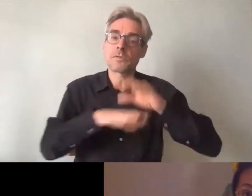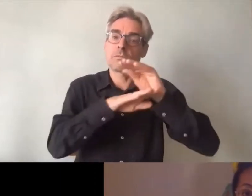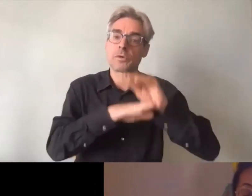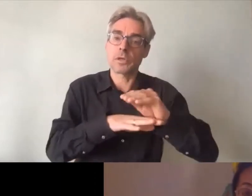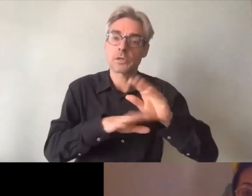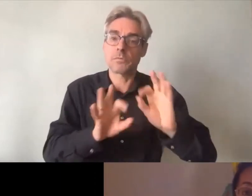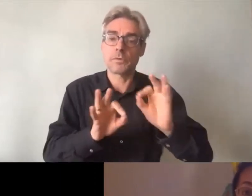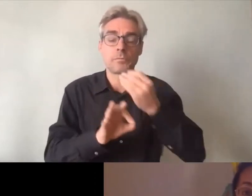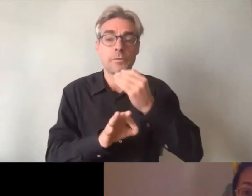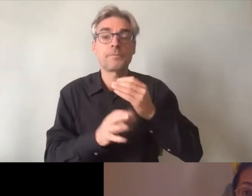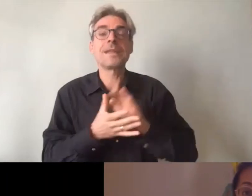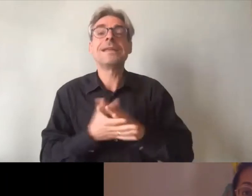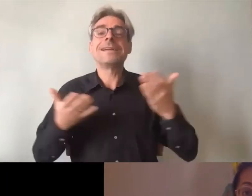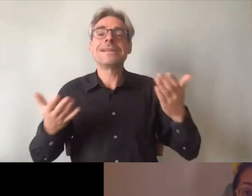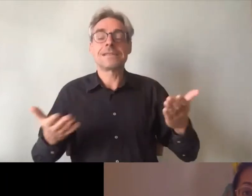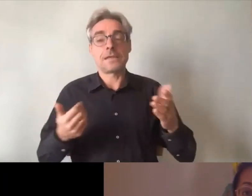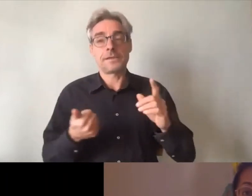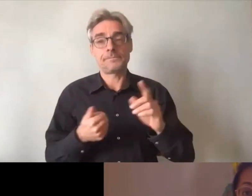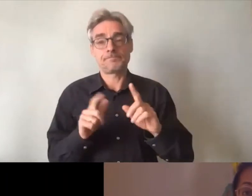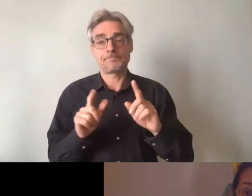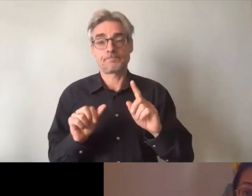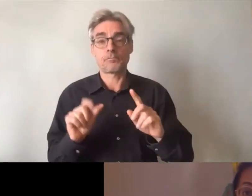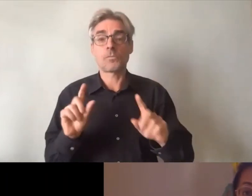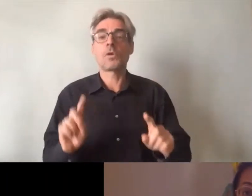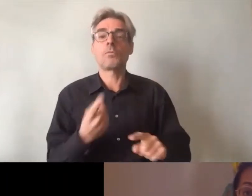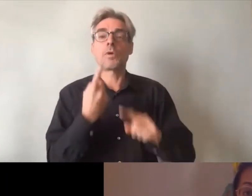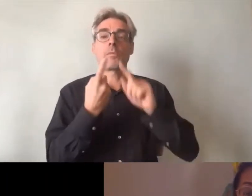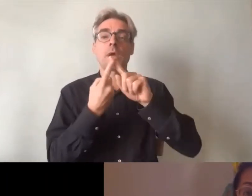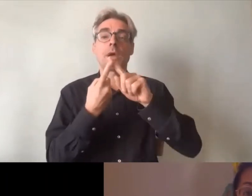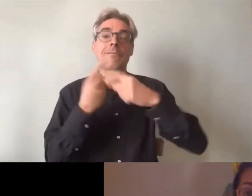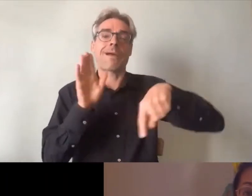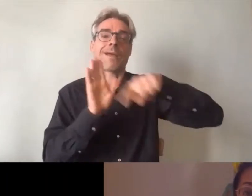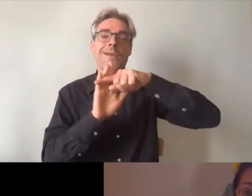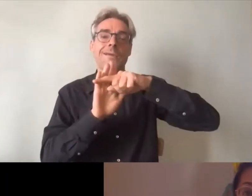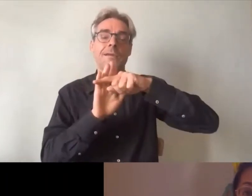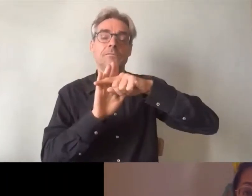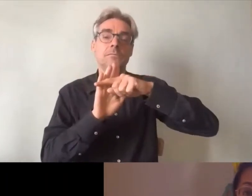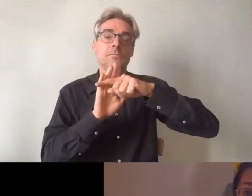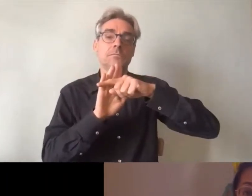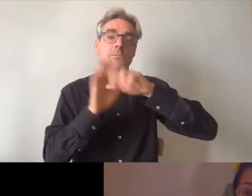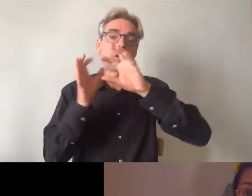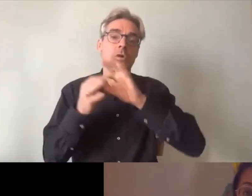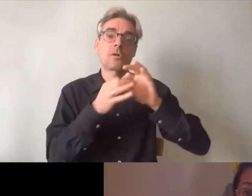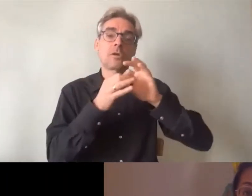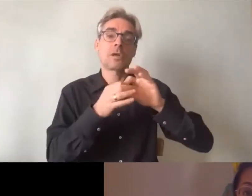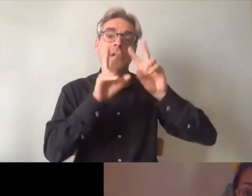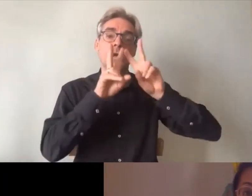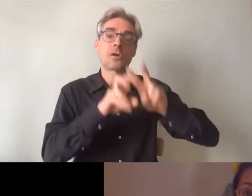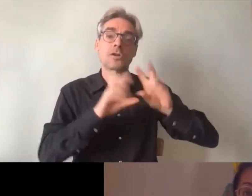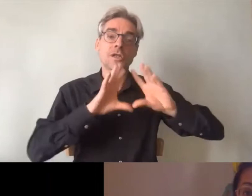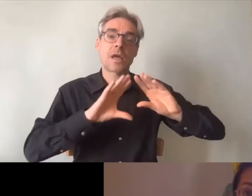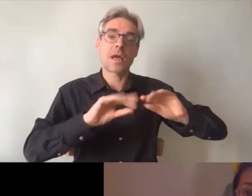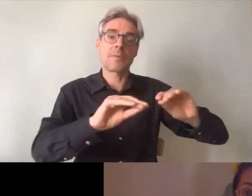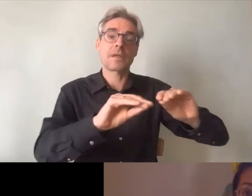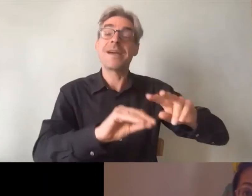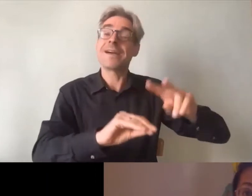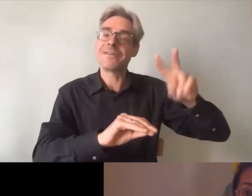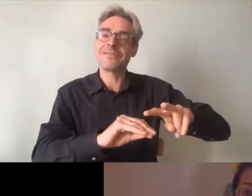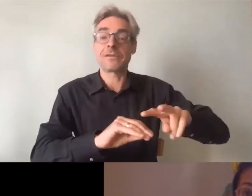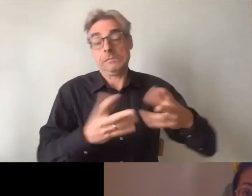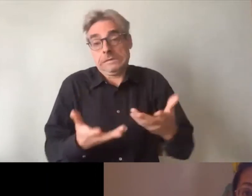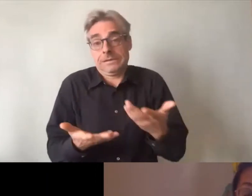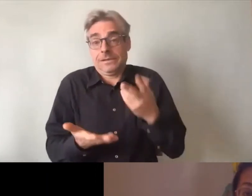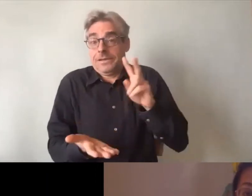'est le premier pilier un peu de la recherche appliquée, c'est une vraie recherche